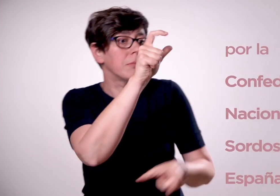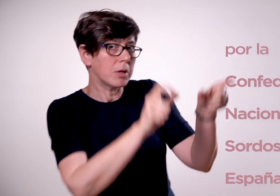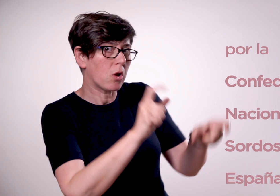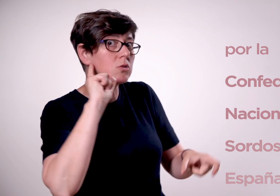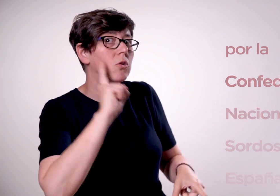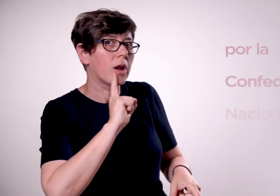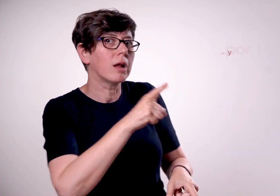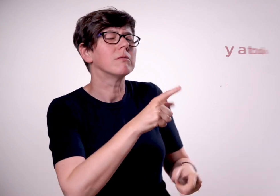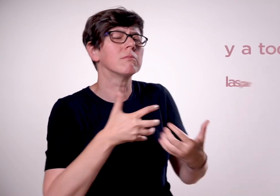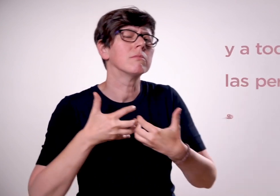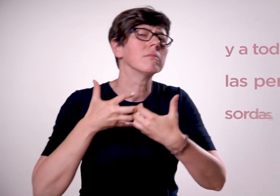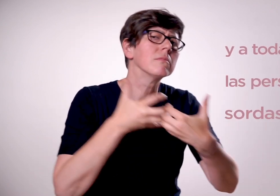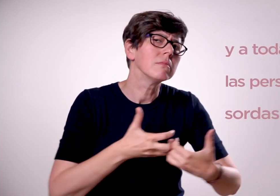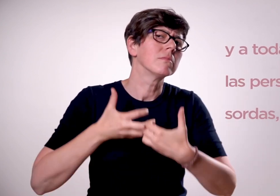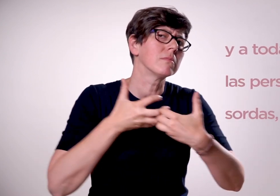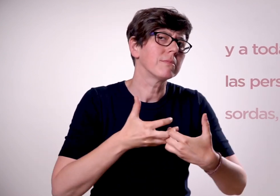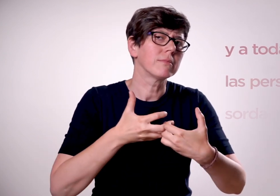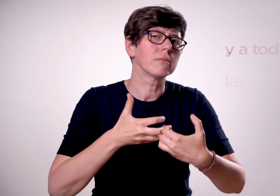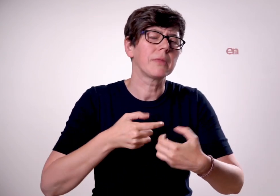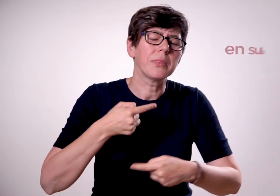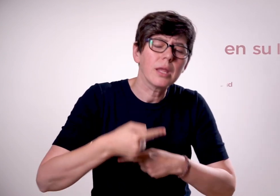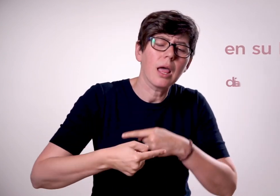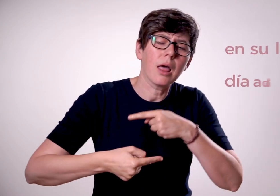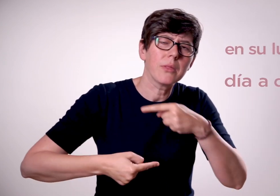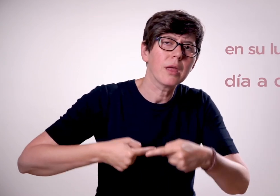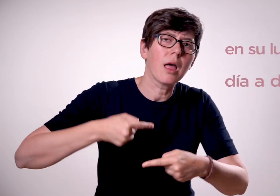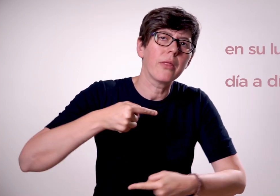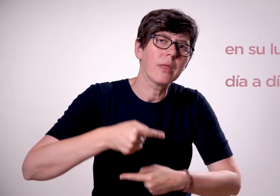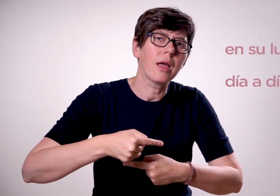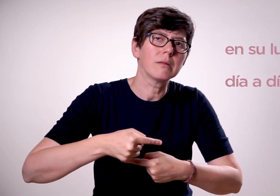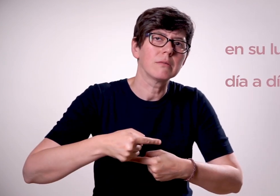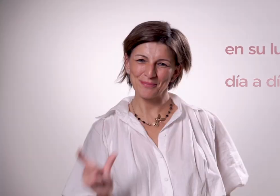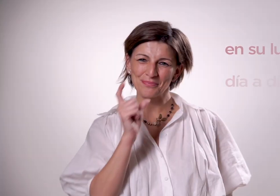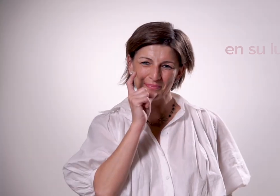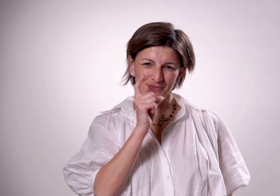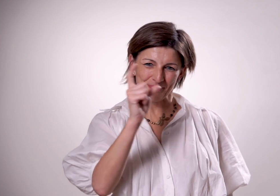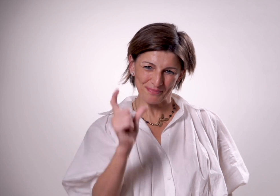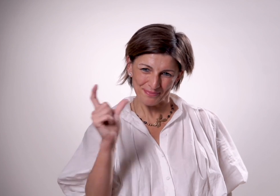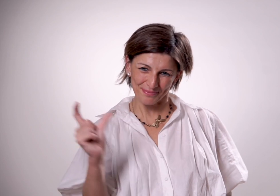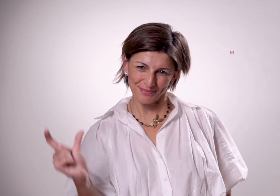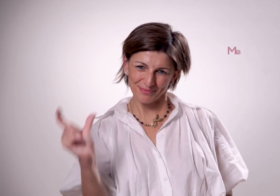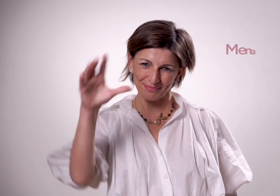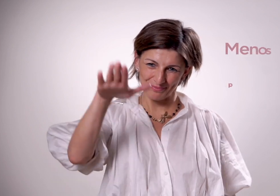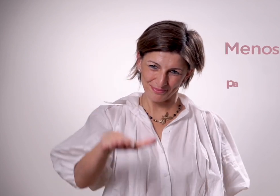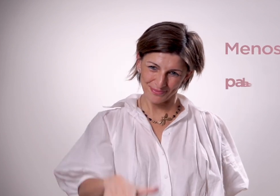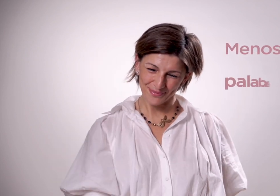Sordos de España y a todas las personas sordas en su lucha día a día. Menos palabras